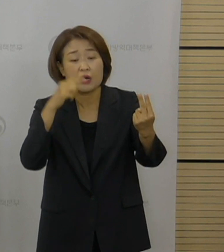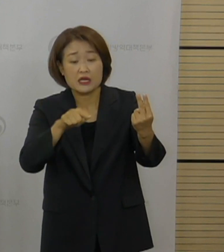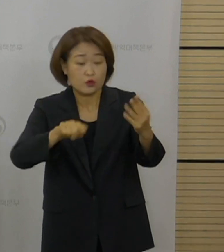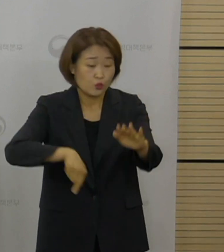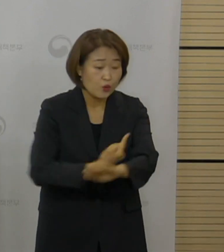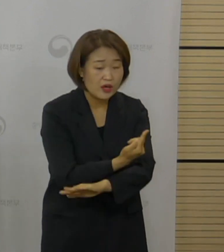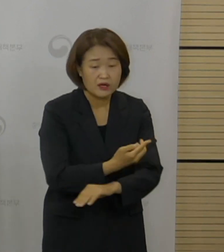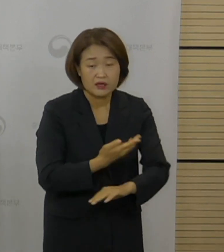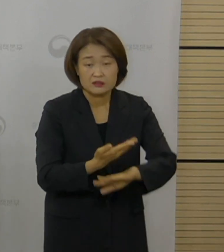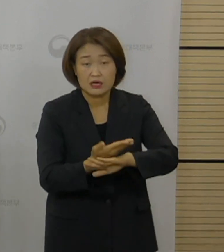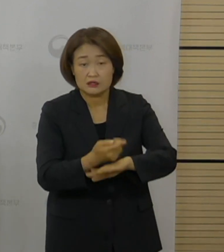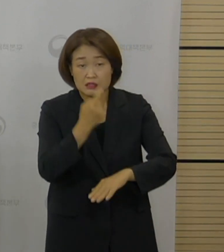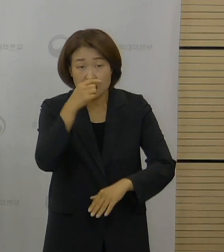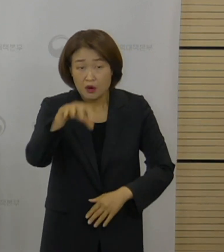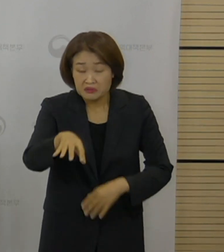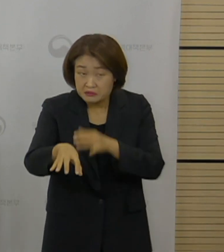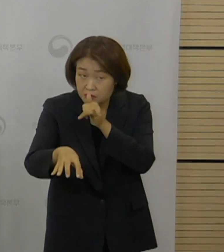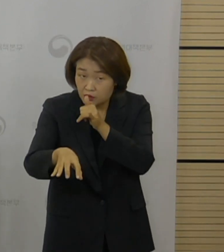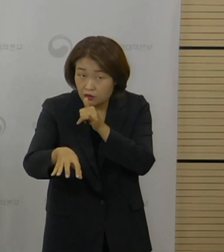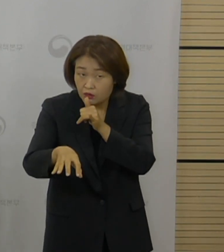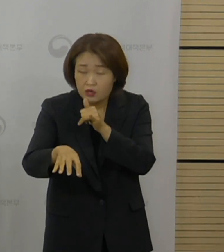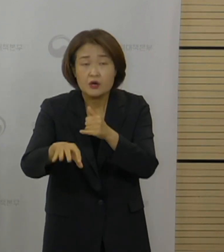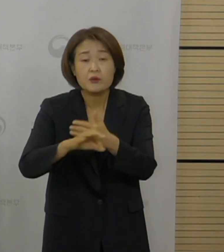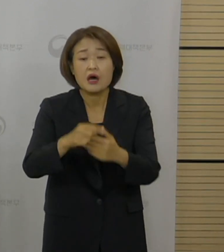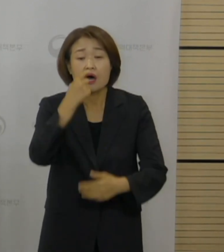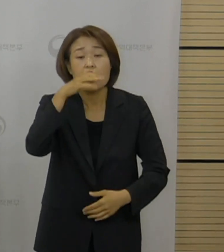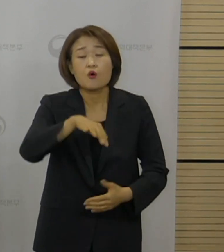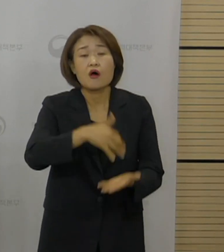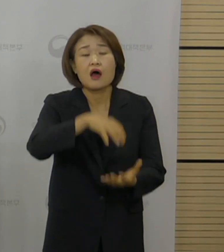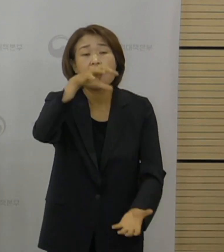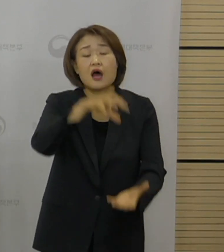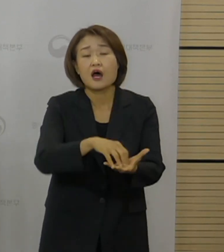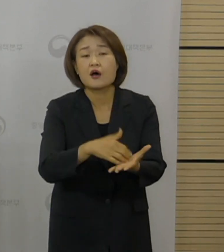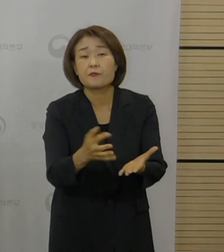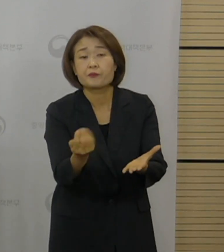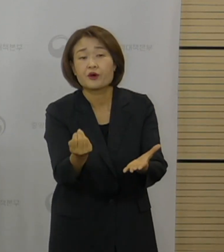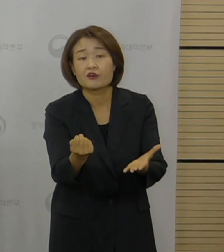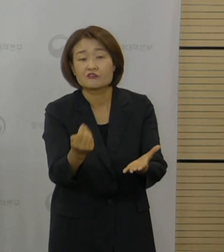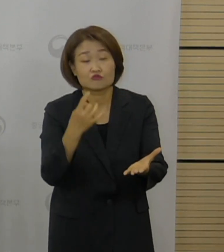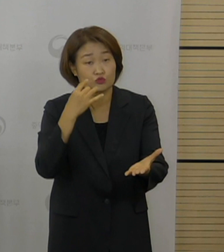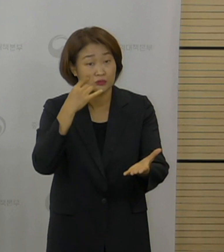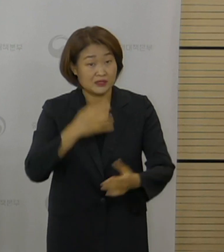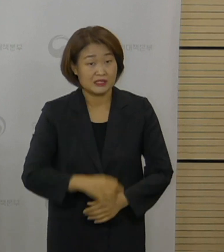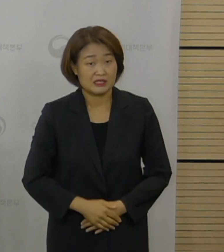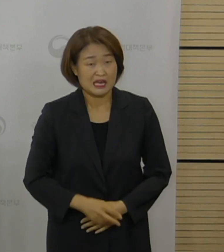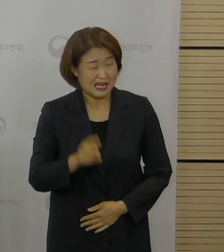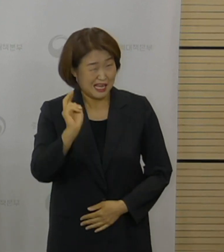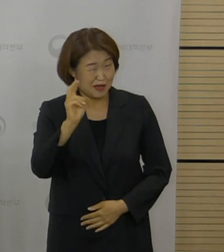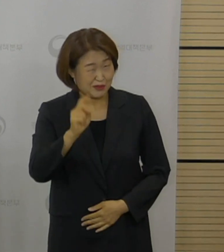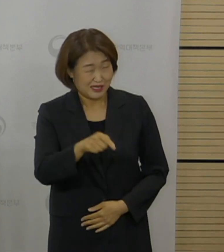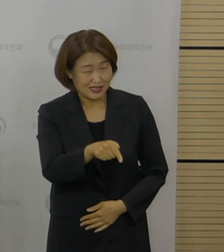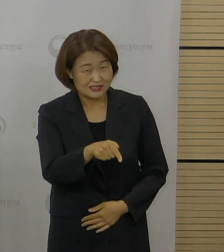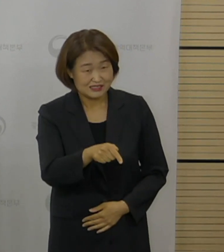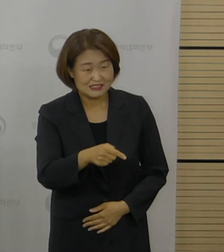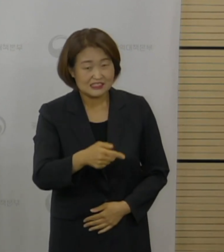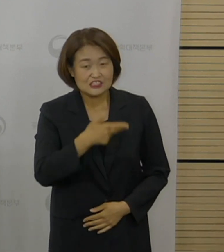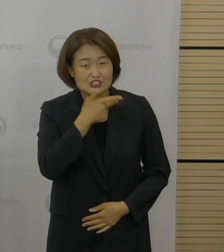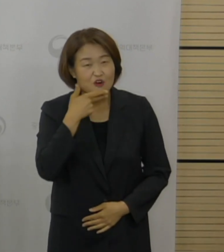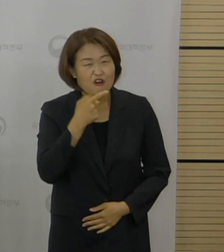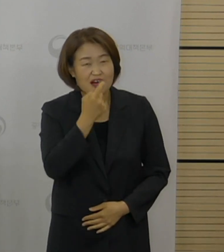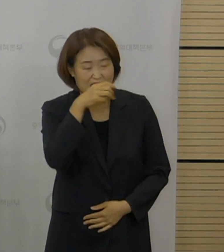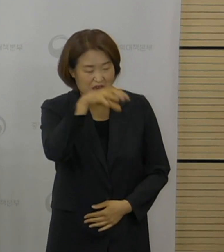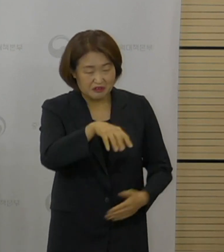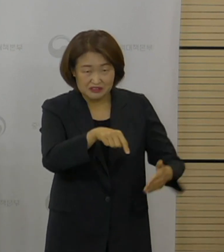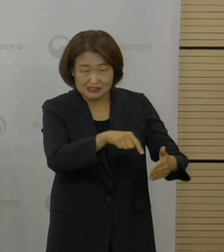다른 학원도 관련되어 있다고 들었는데 총 몇 개인지 여기에 이 어학원 강사들이 홍대에서 모임을 가졌다라는 말도